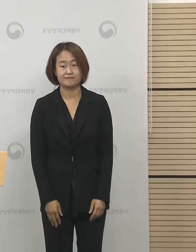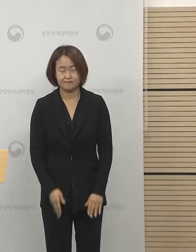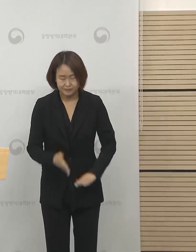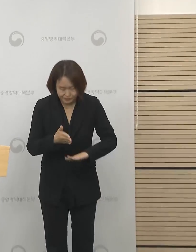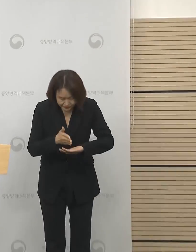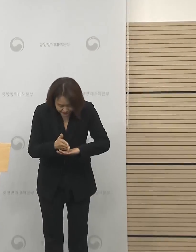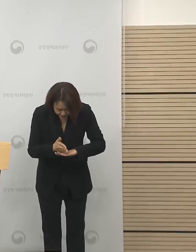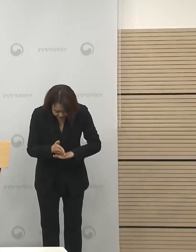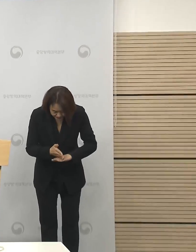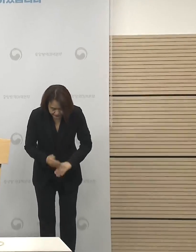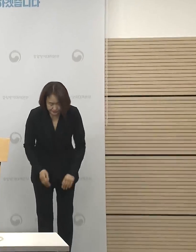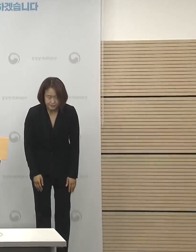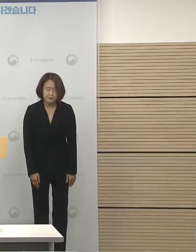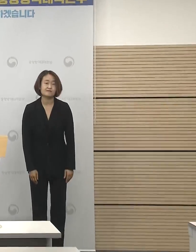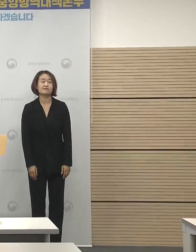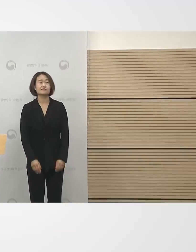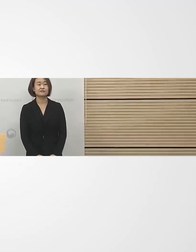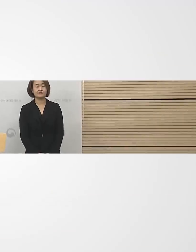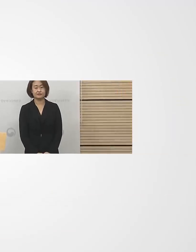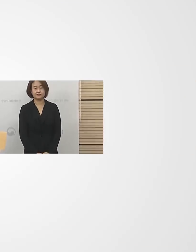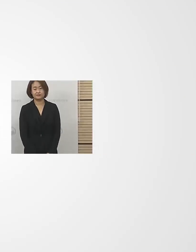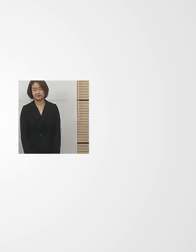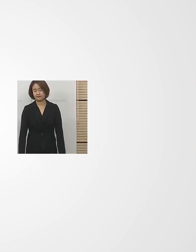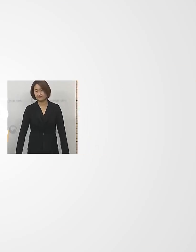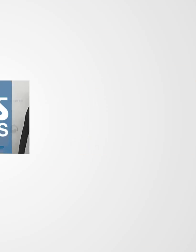마치도록 하겠습니다 참여해 주셔서 감사합니다 감사합니다